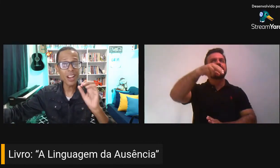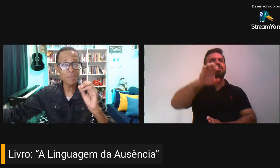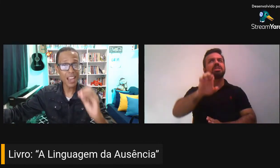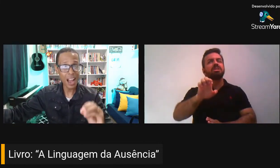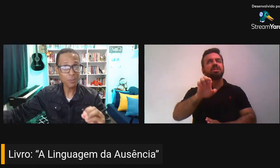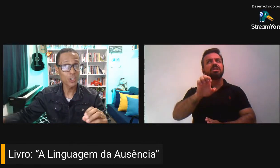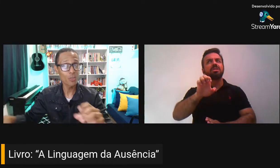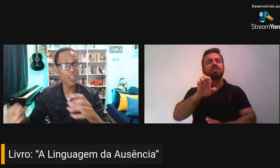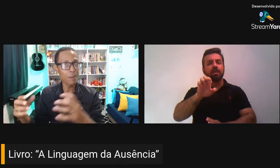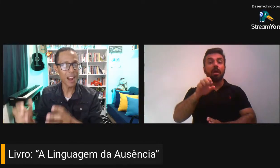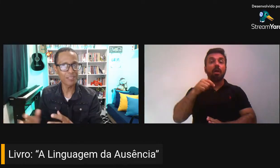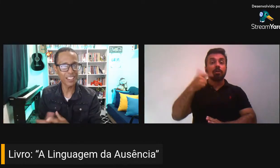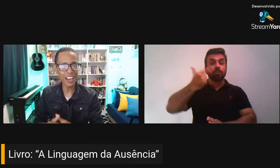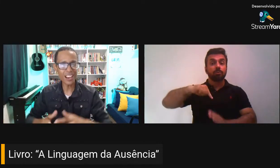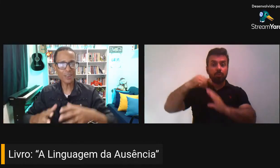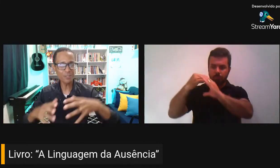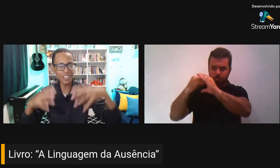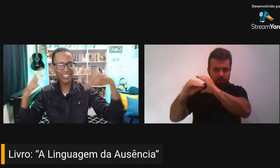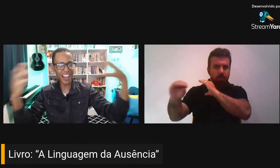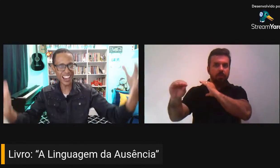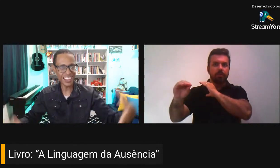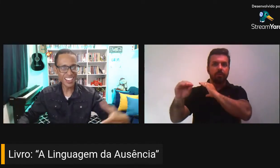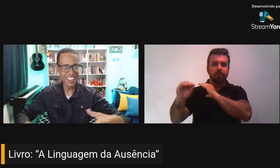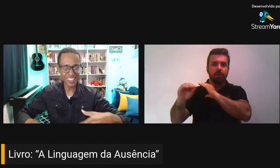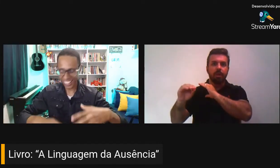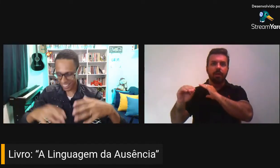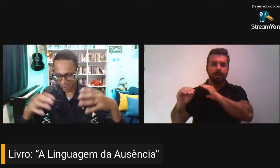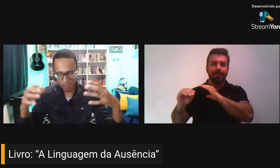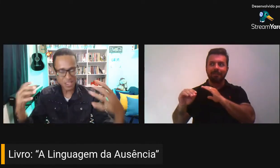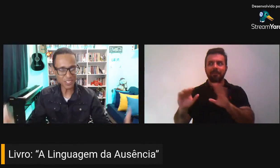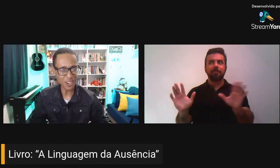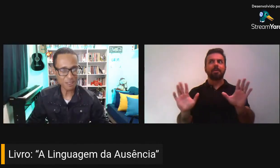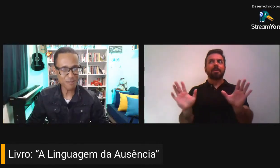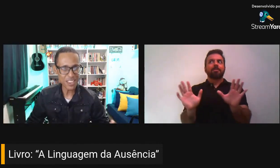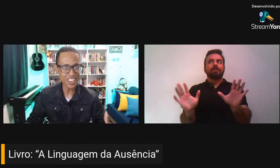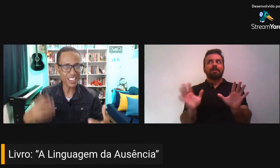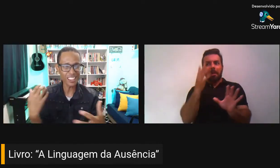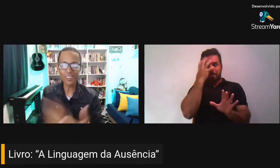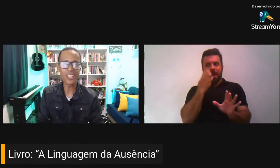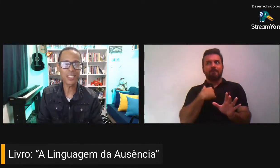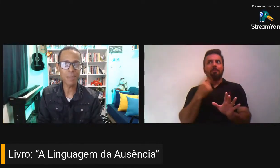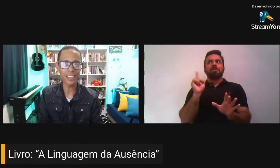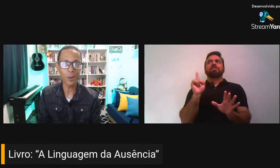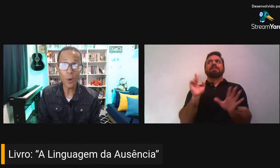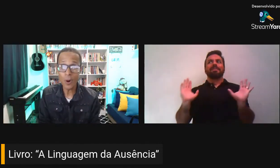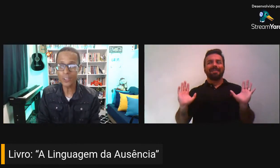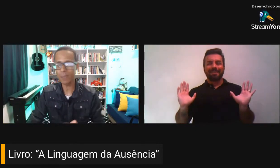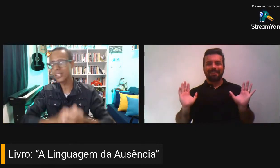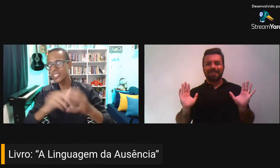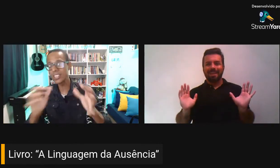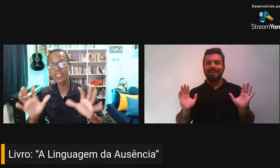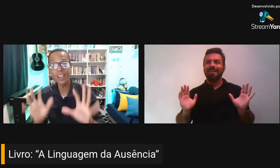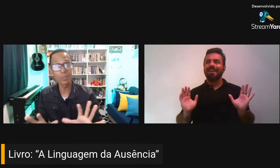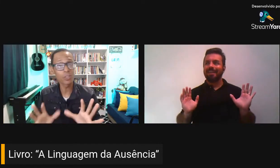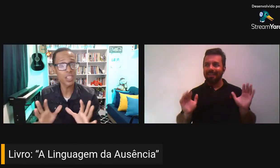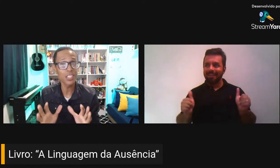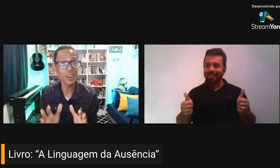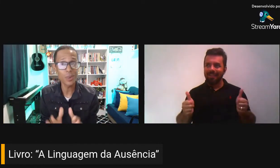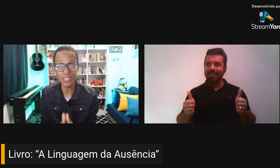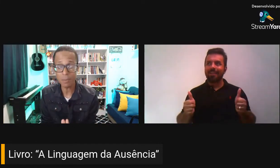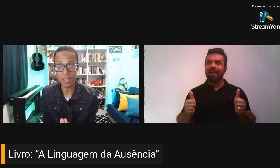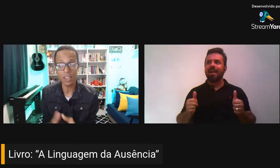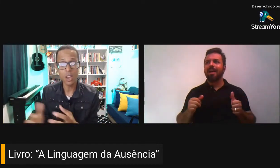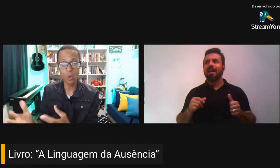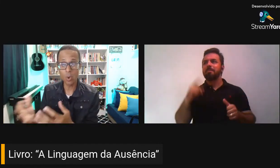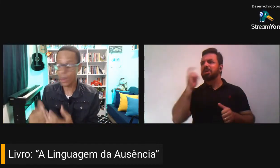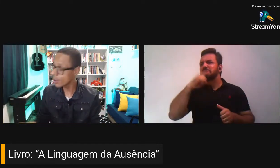Vou encaminhar, porque senão fica brava, né? Ah, eu fiz lá, me inscrevi e não recebi até hoje, é mentira. Não, vocês